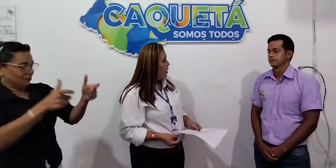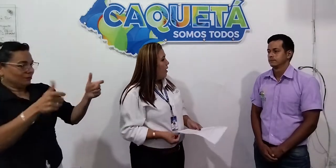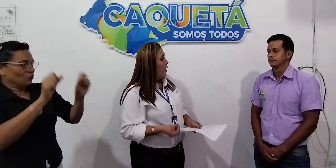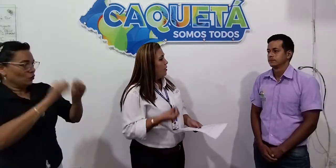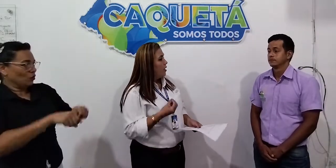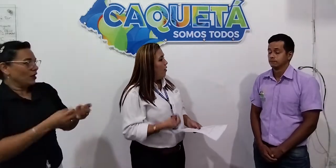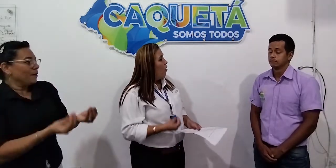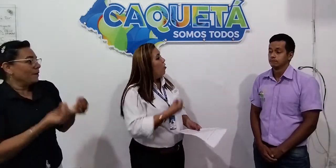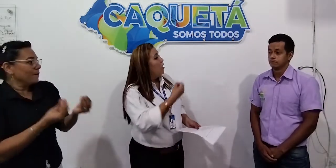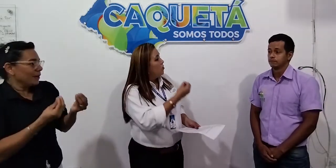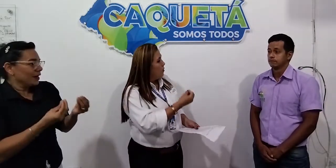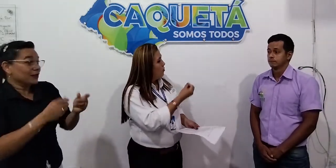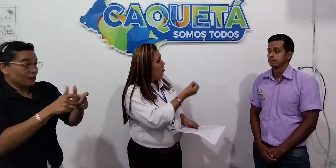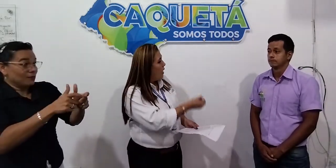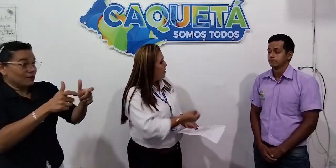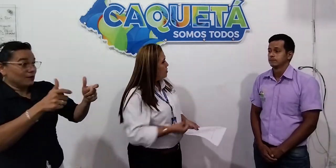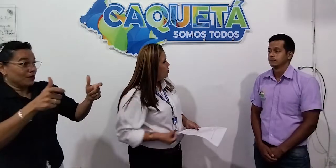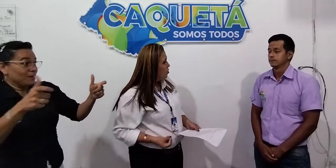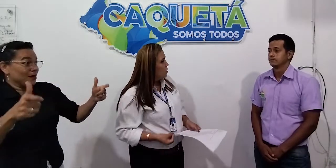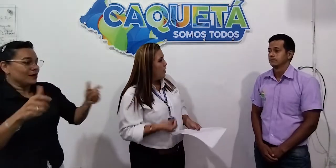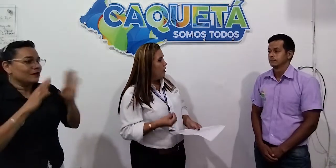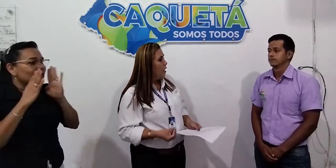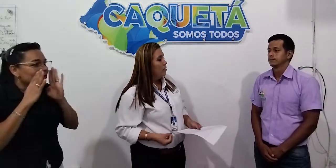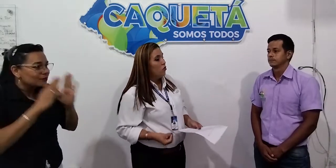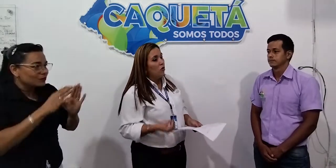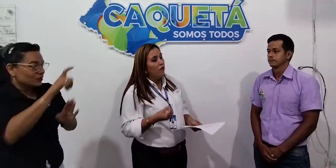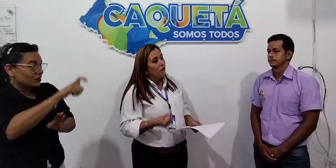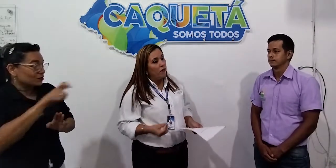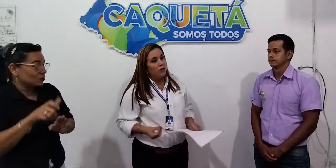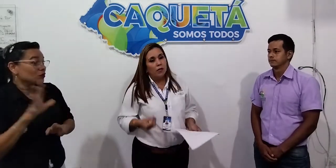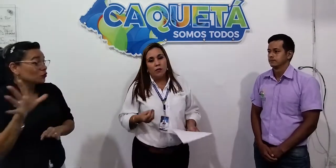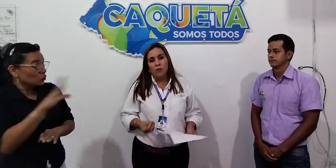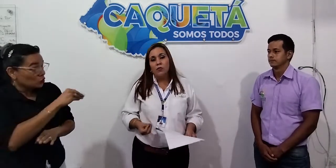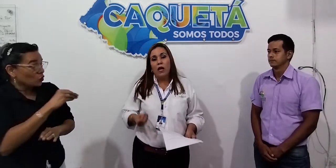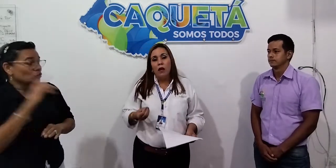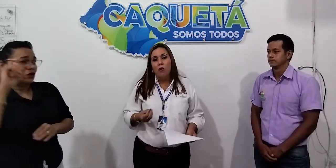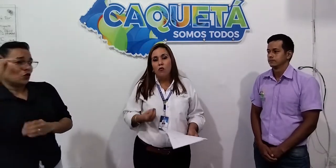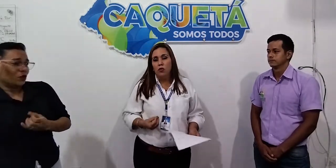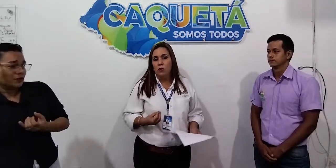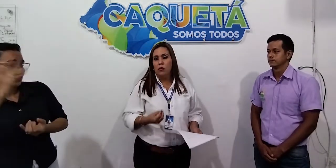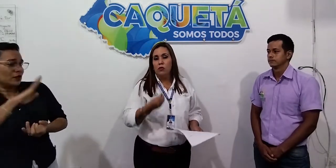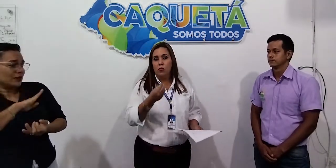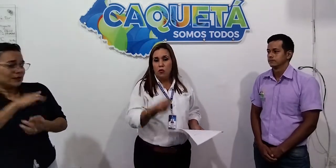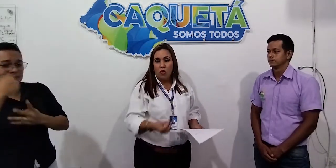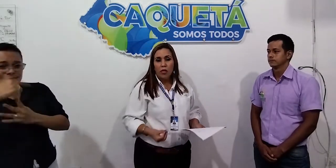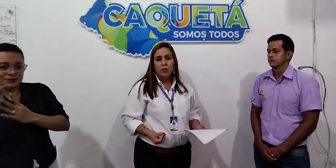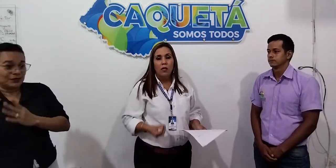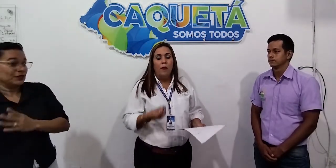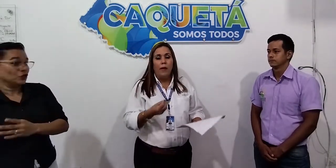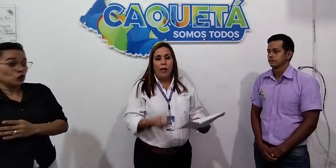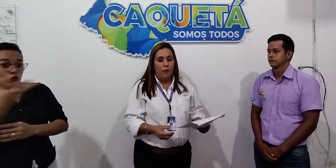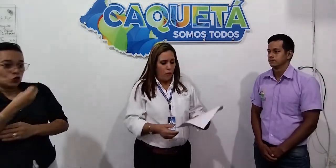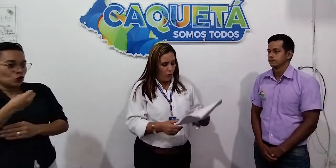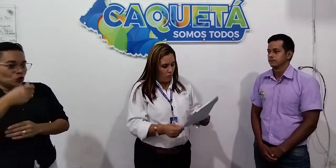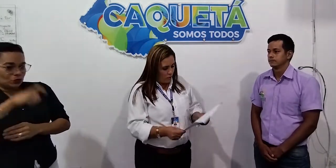el trabajo y sobre todo la atención que se hace, todo el esfuerzo que hacemos cada uno de nuestros roles para poderlos